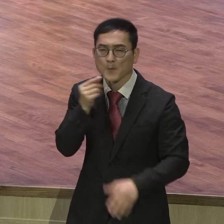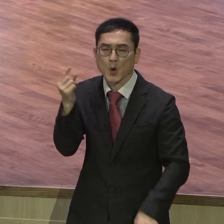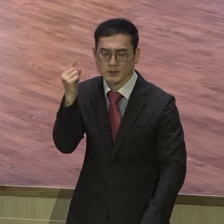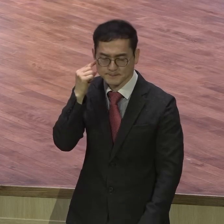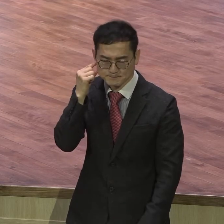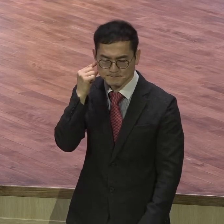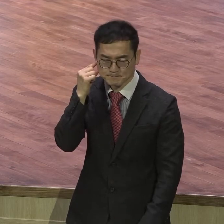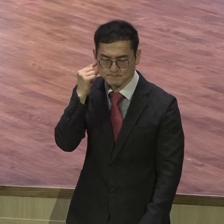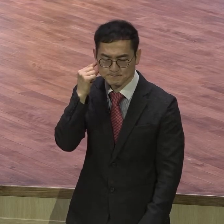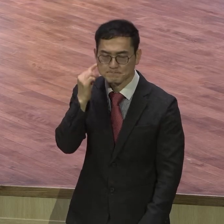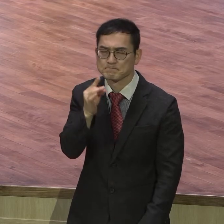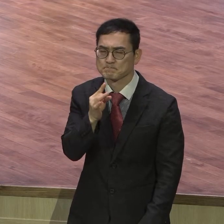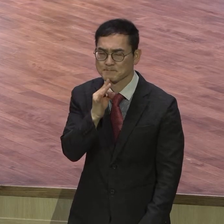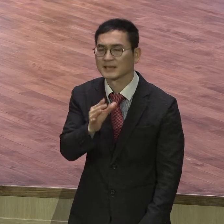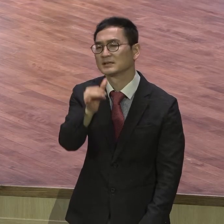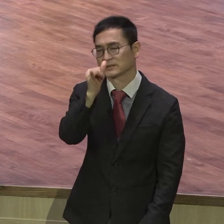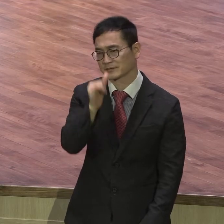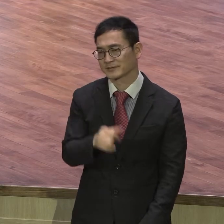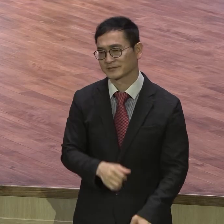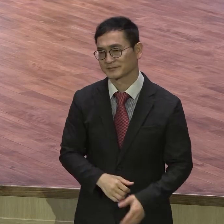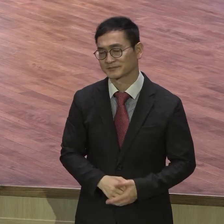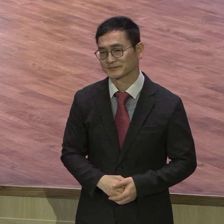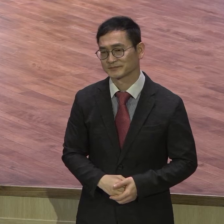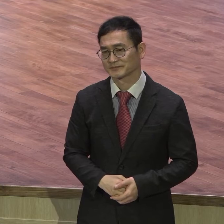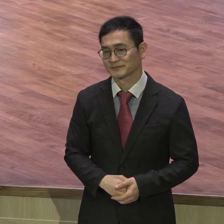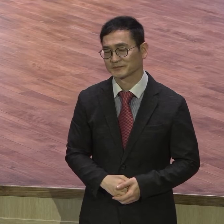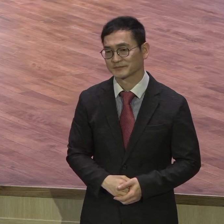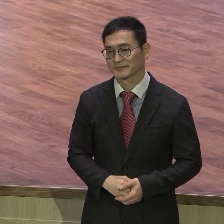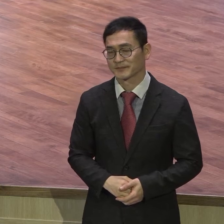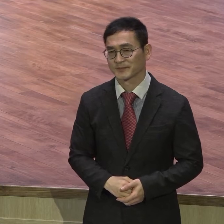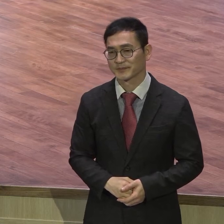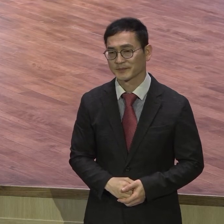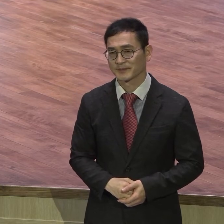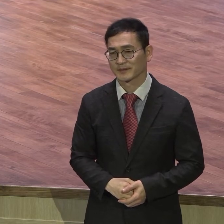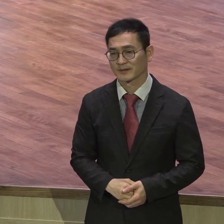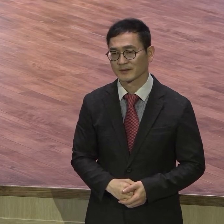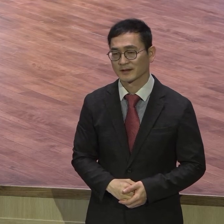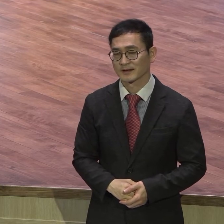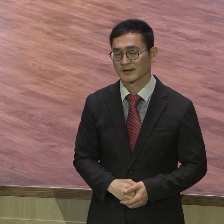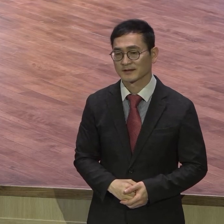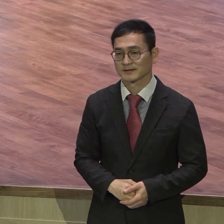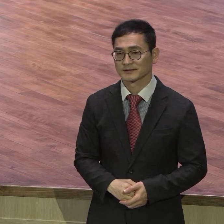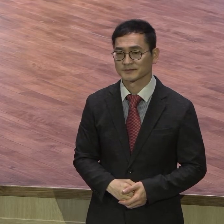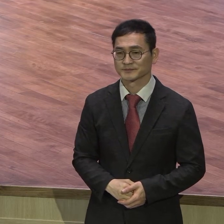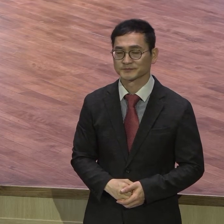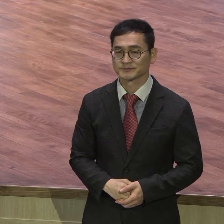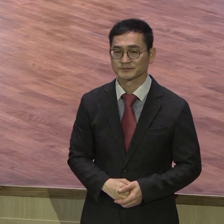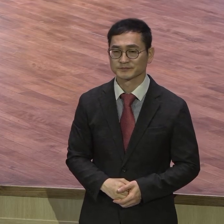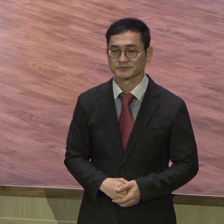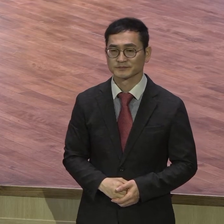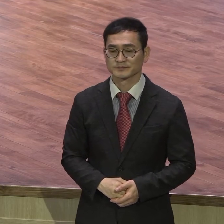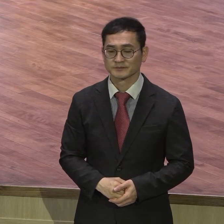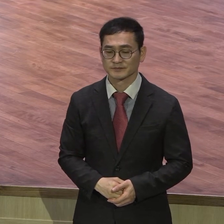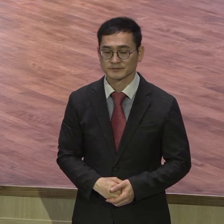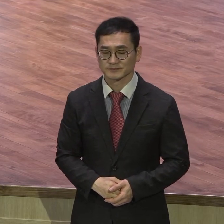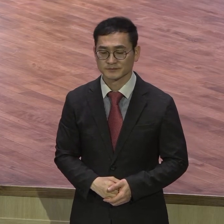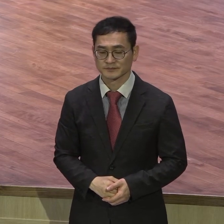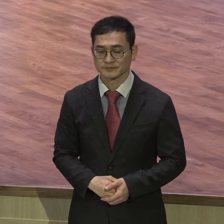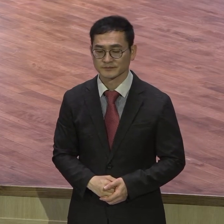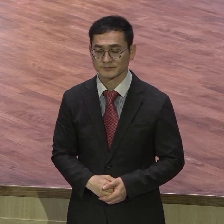완전 복음만 있다. 완전 복음 여러분은요. 믿음 믿음 하지만 그러니까 믿음 어느 종교는 믿음 없어요. 다